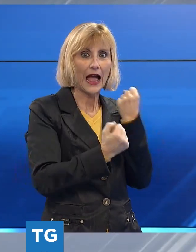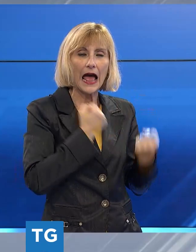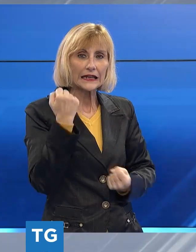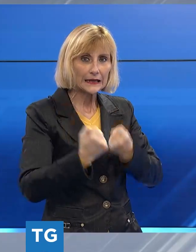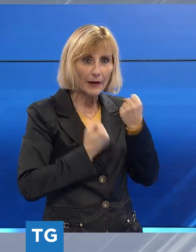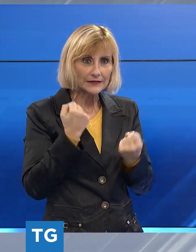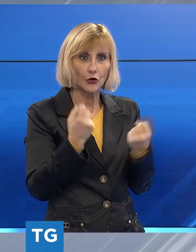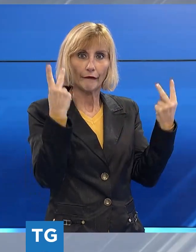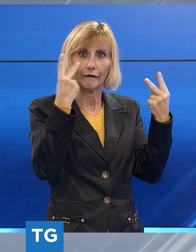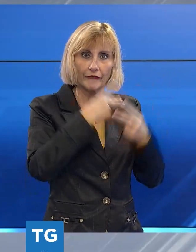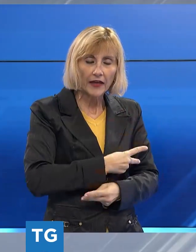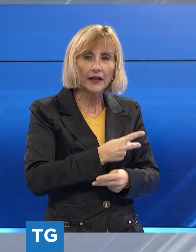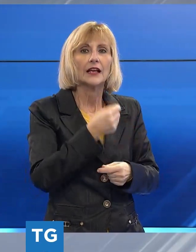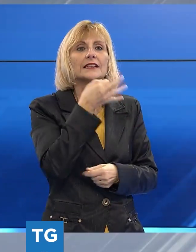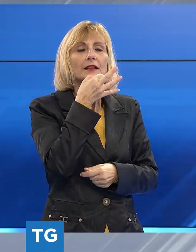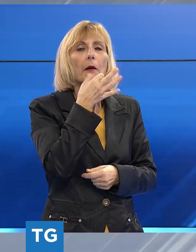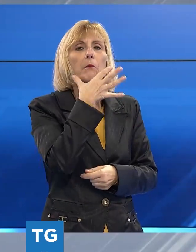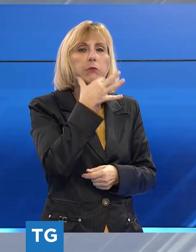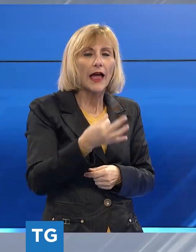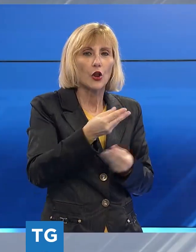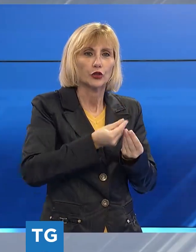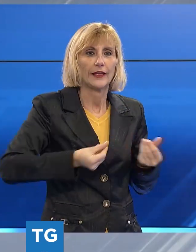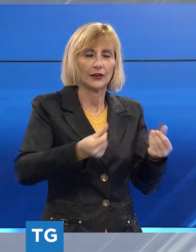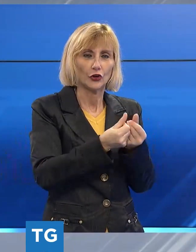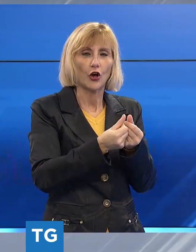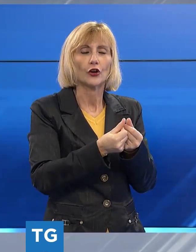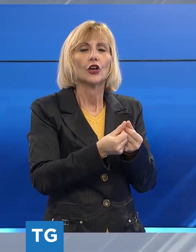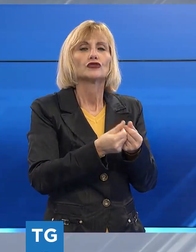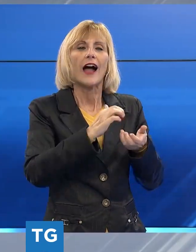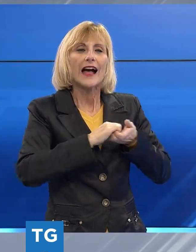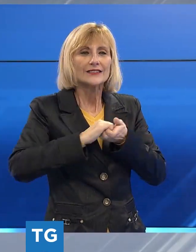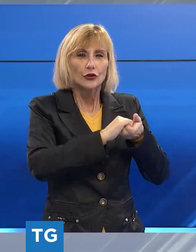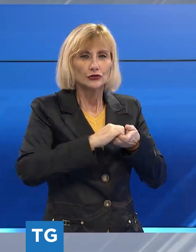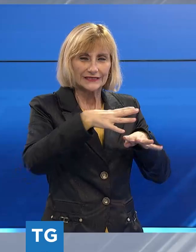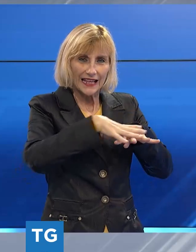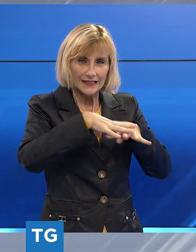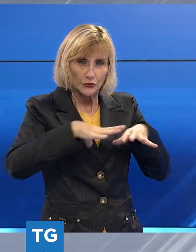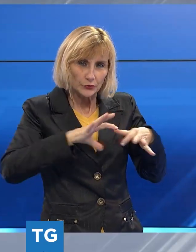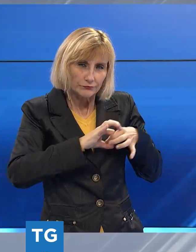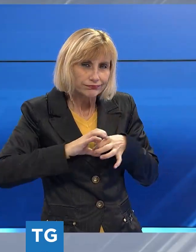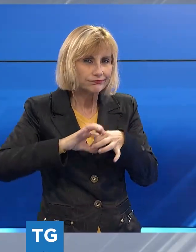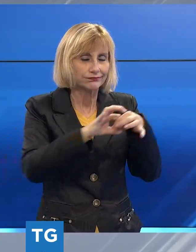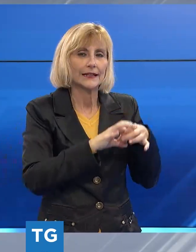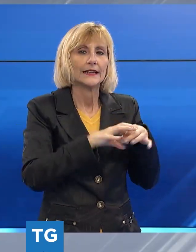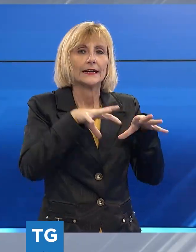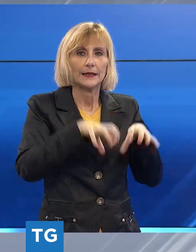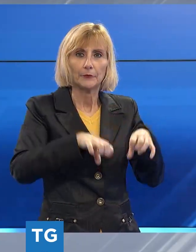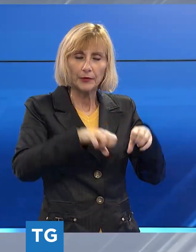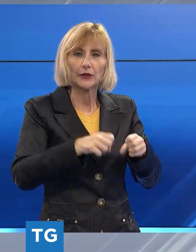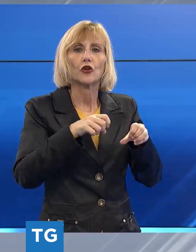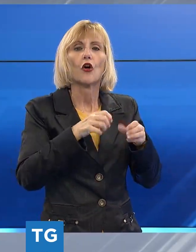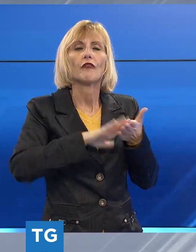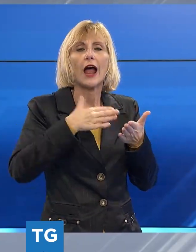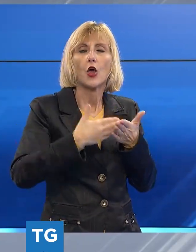questo sia il bello appunto del nostro territorio, un tessuto di associazioni, di persone che si impegnano per valorizzare i propri